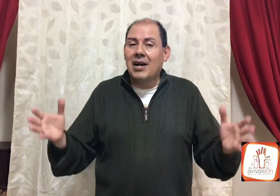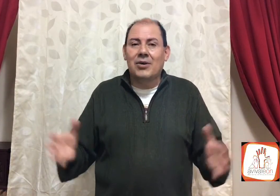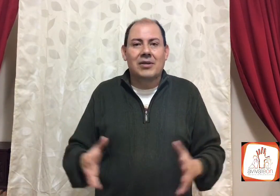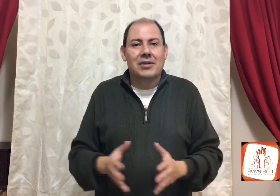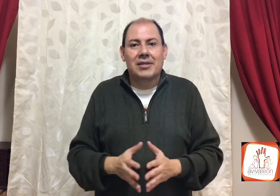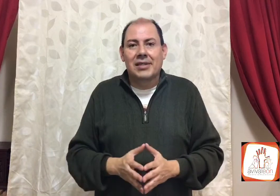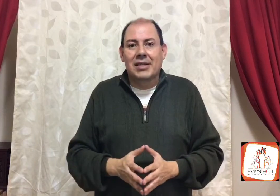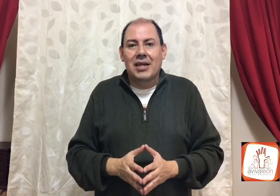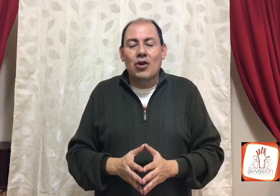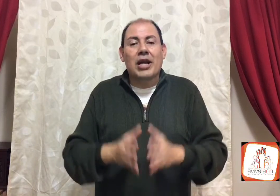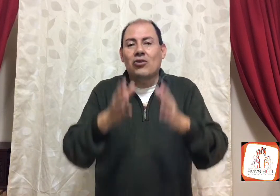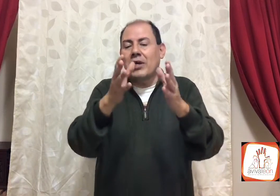Gracias.